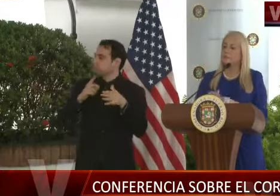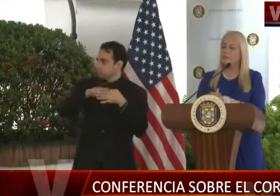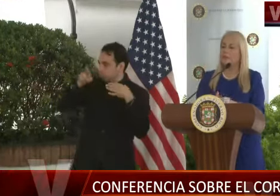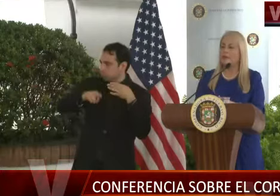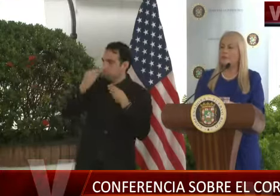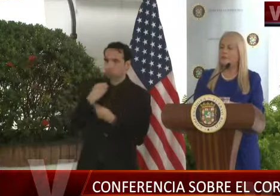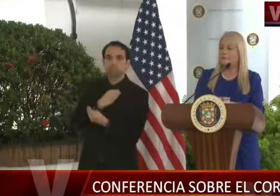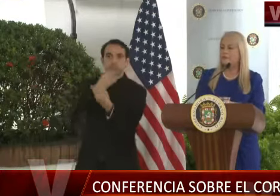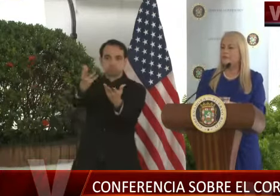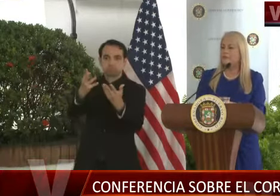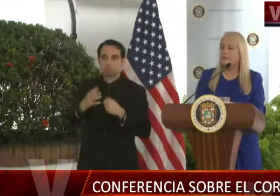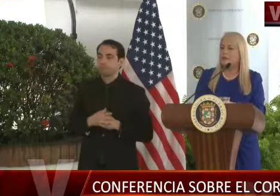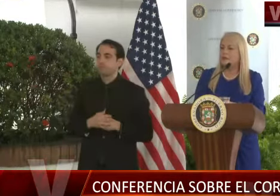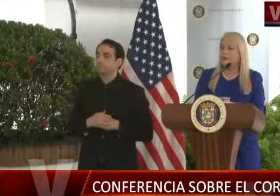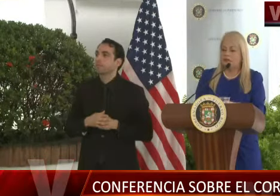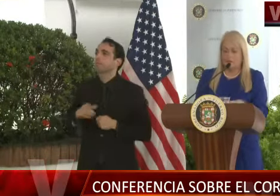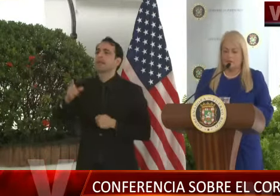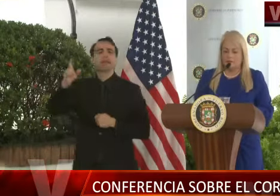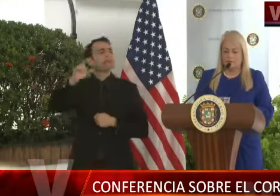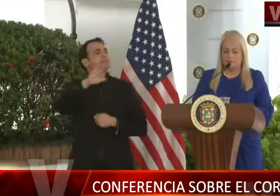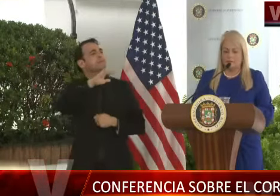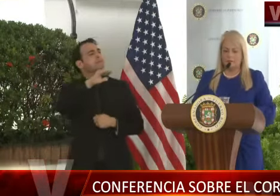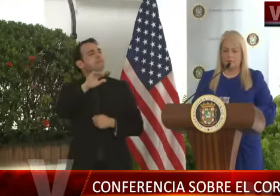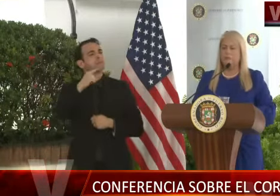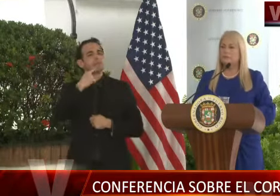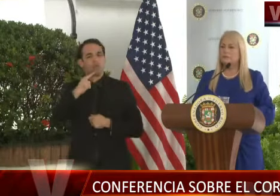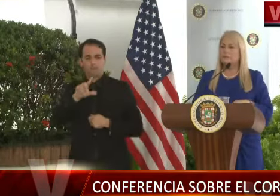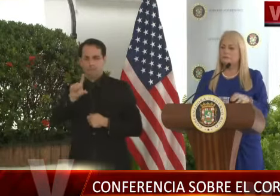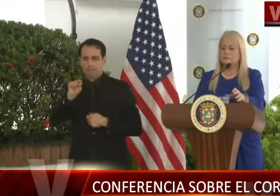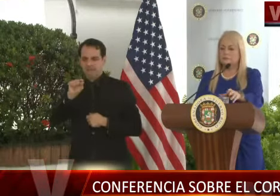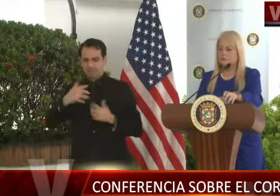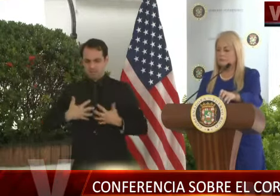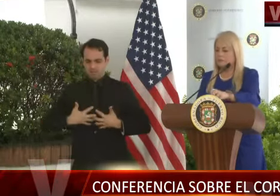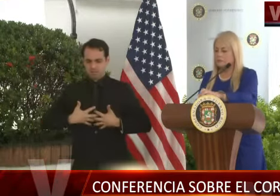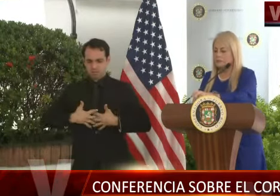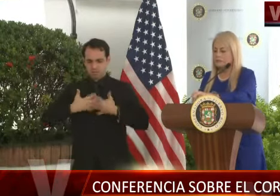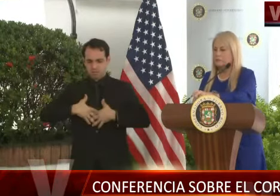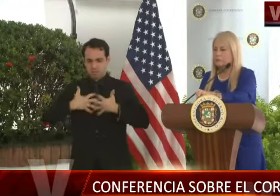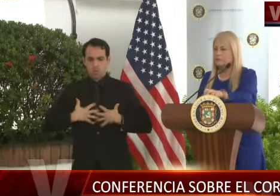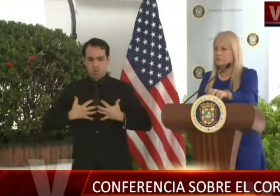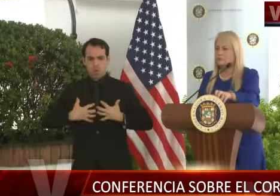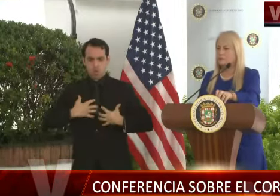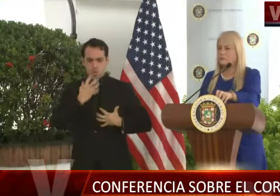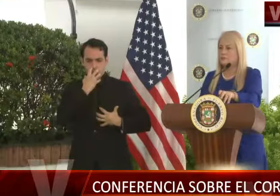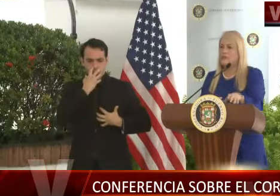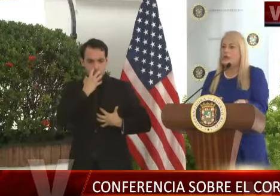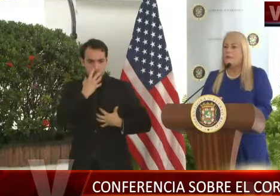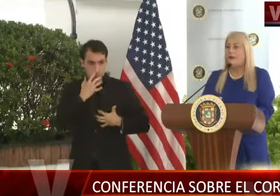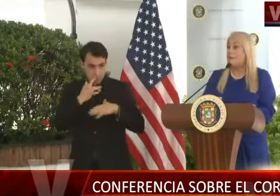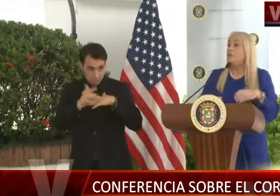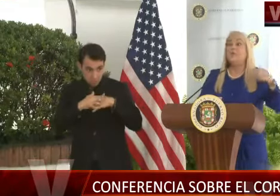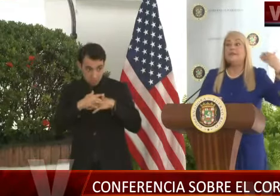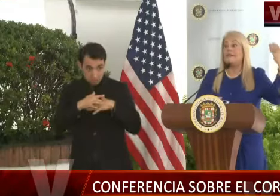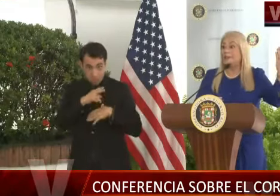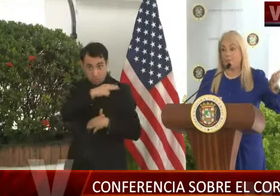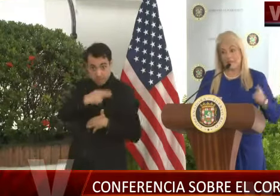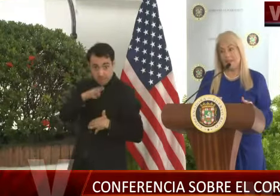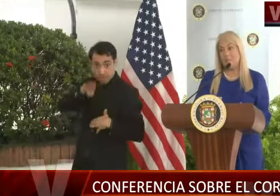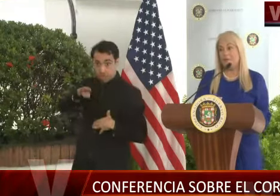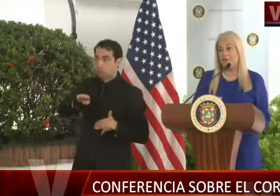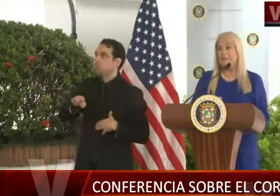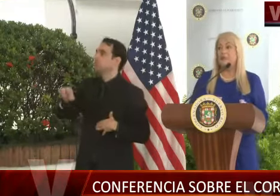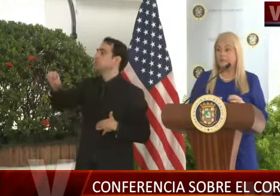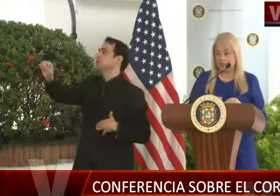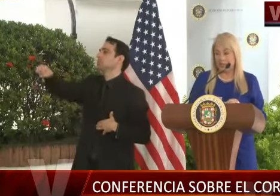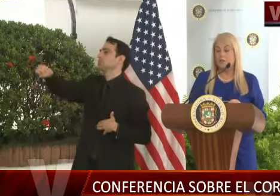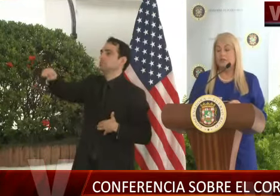mencionó ahorita de 20 ventiladores disponibles. Imagino que eso es en el hospital de Bayamón, ¿no? En Bayamón, porque están en los